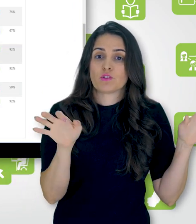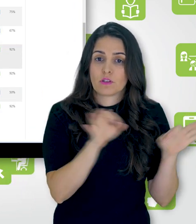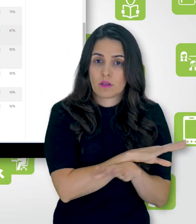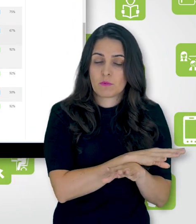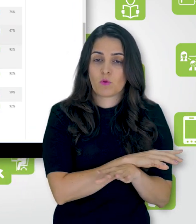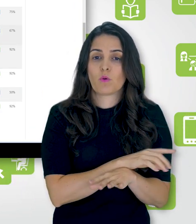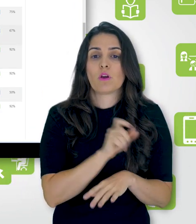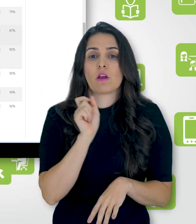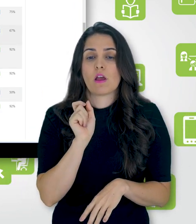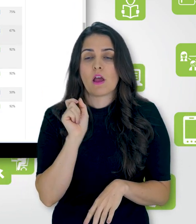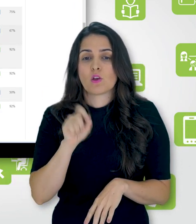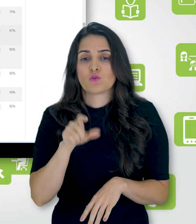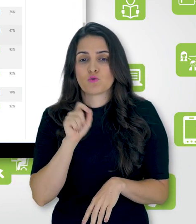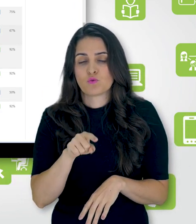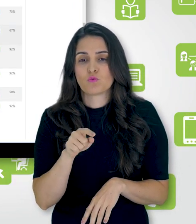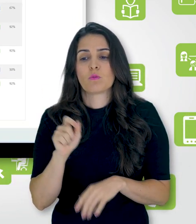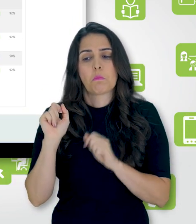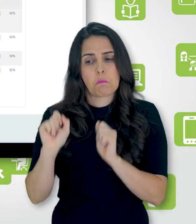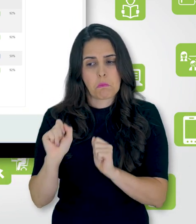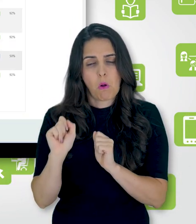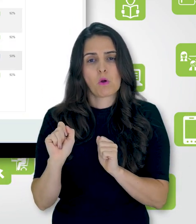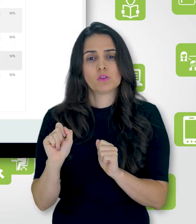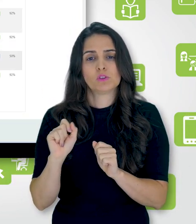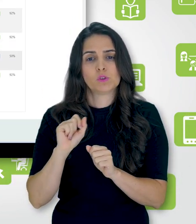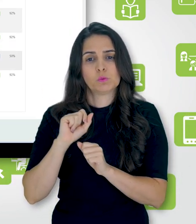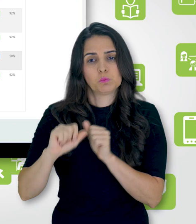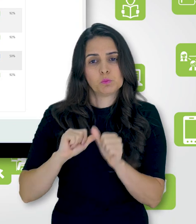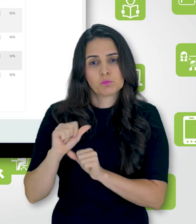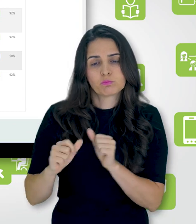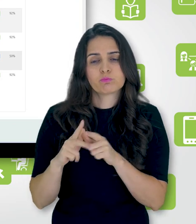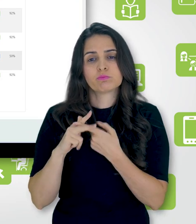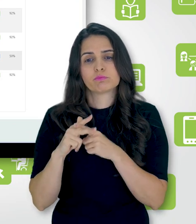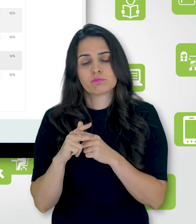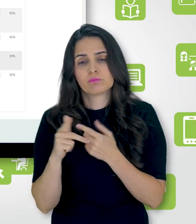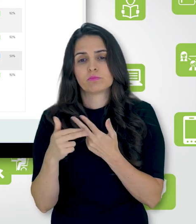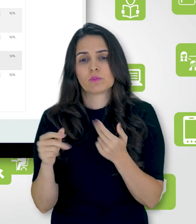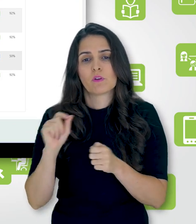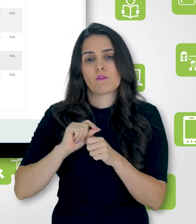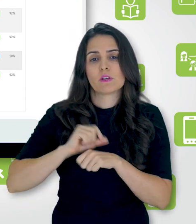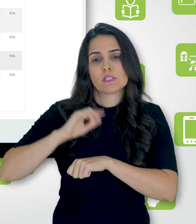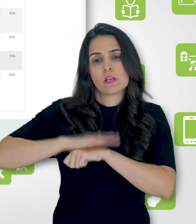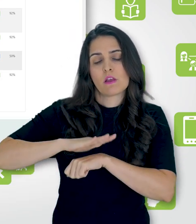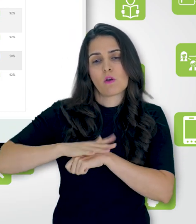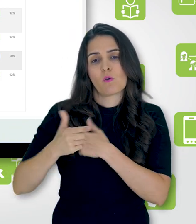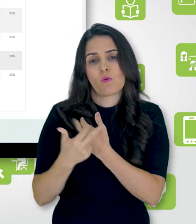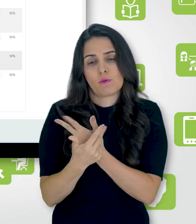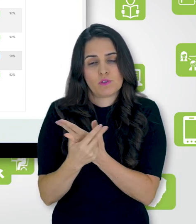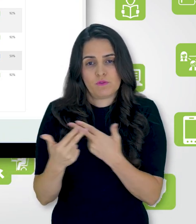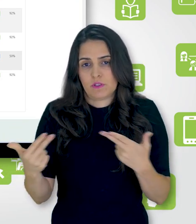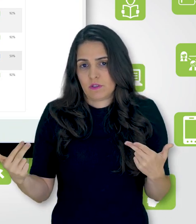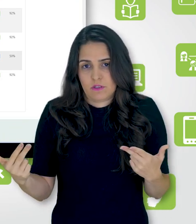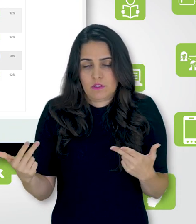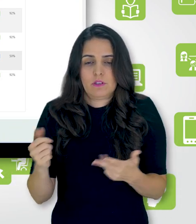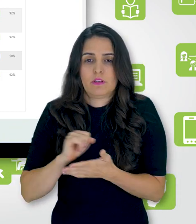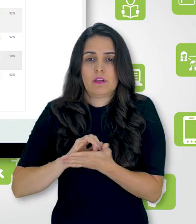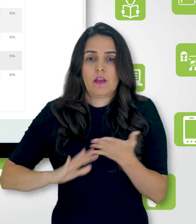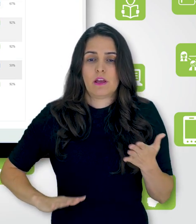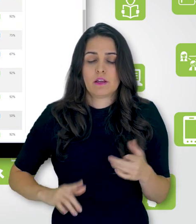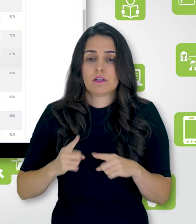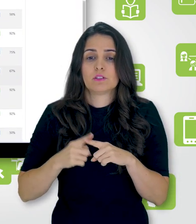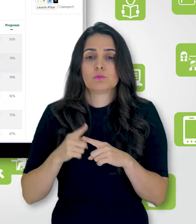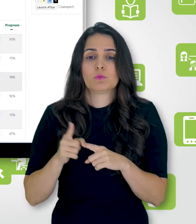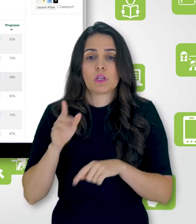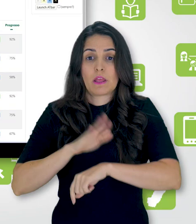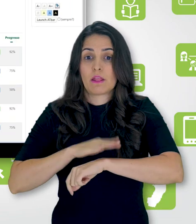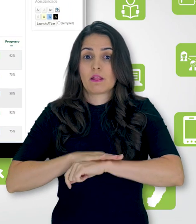está concluída. Em azul, ele ainda pode postar ou realizar determinada atividade, porque está